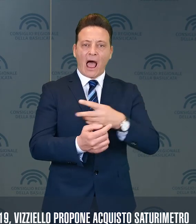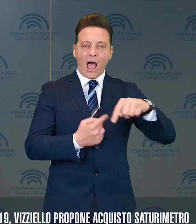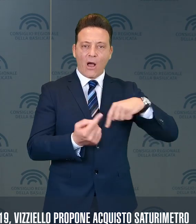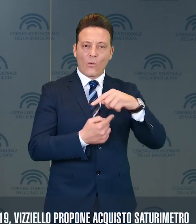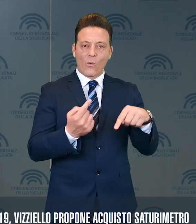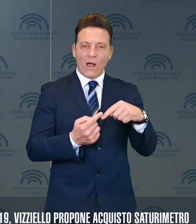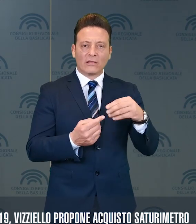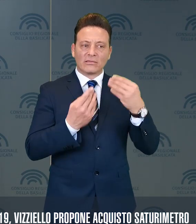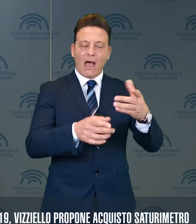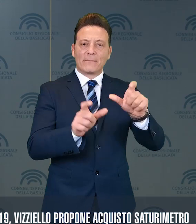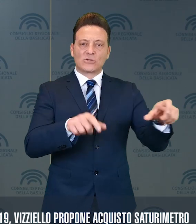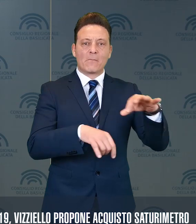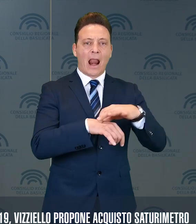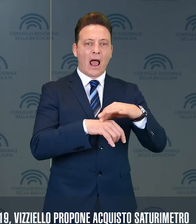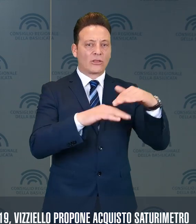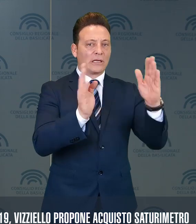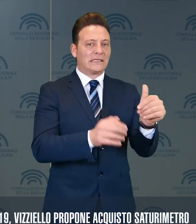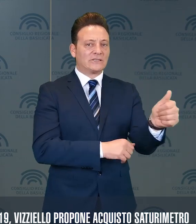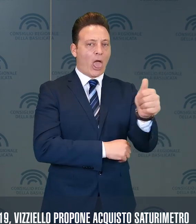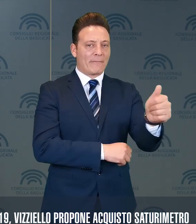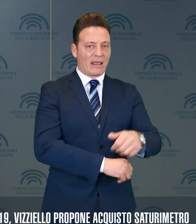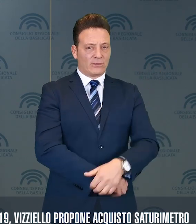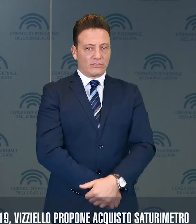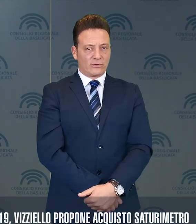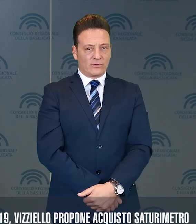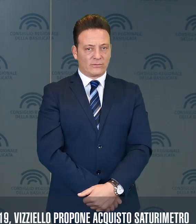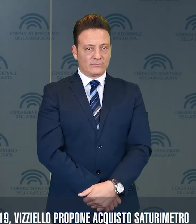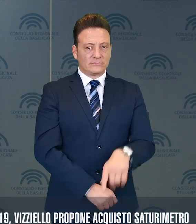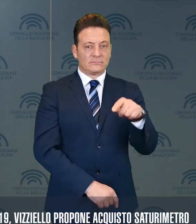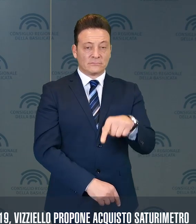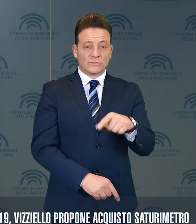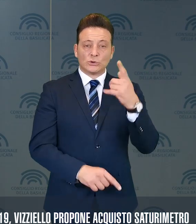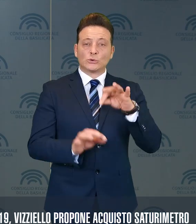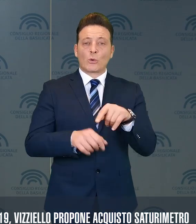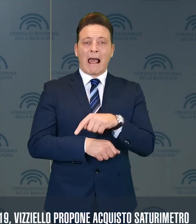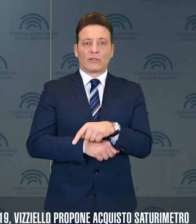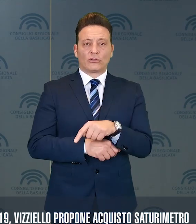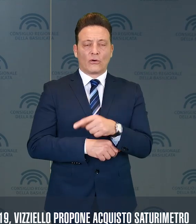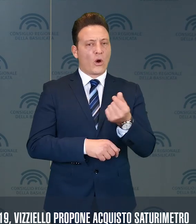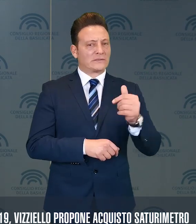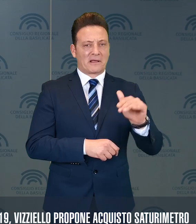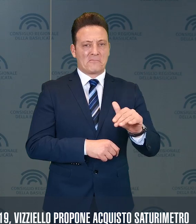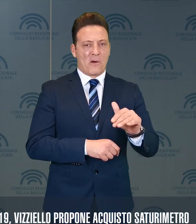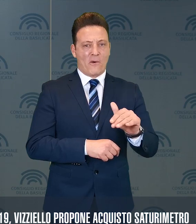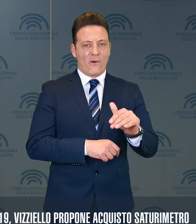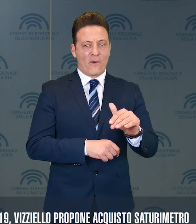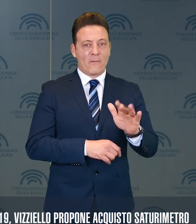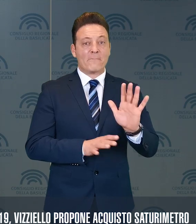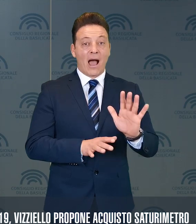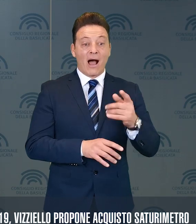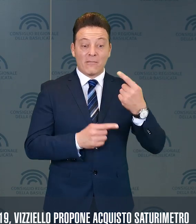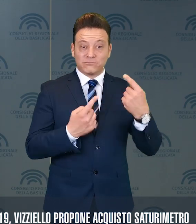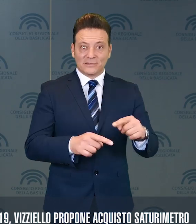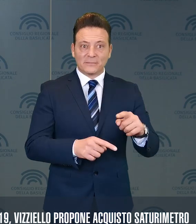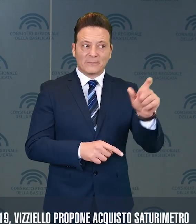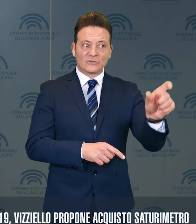dotazione ai malati in isolamento domiciliare. Uno strumento, dice, che costa pochi euro, con il quale